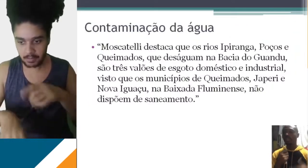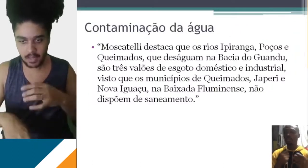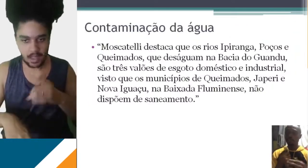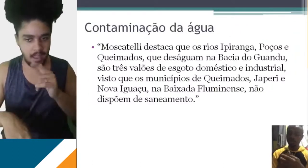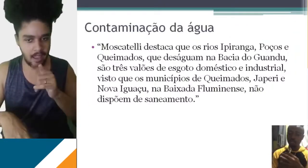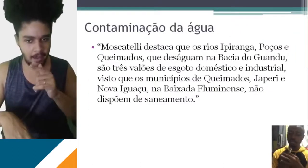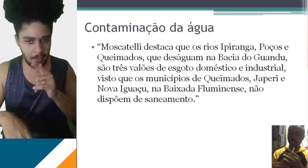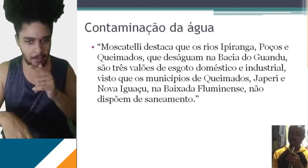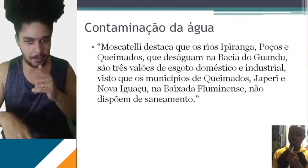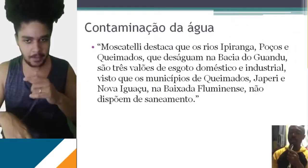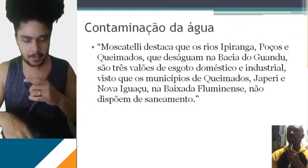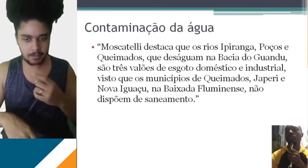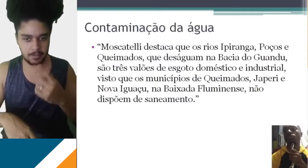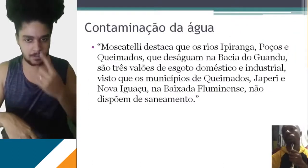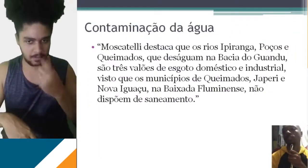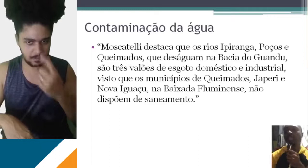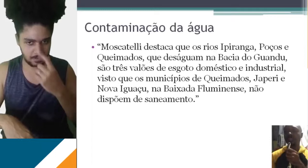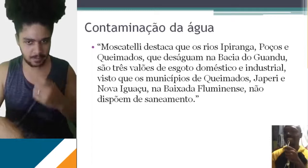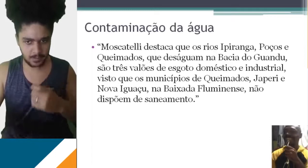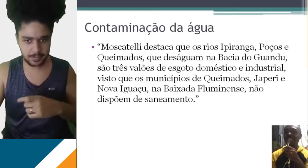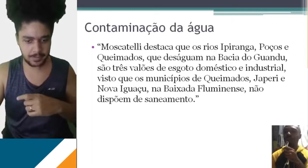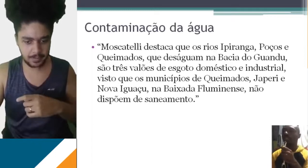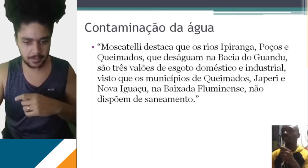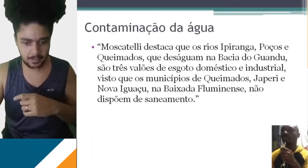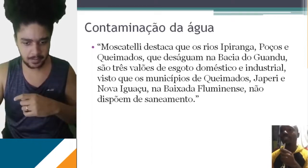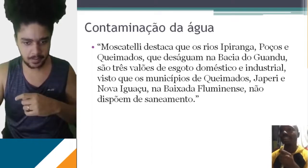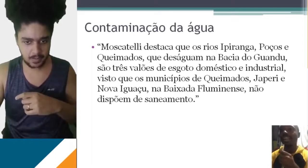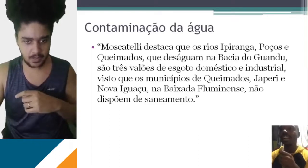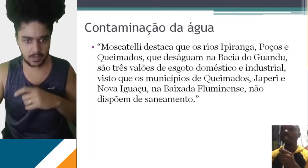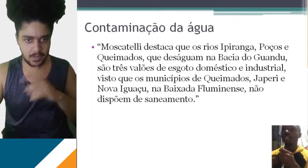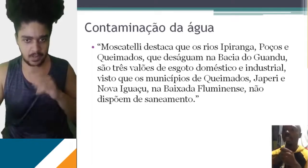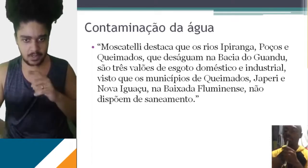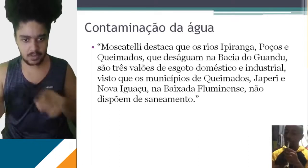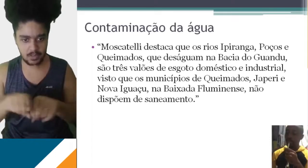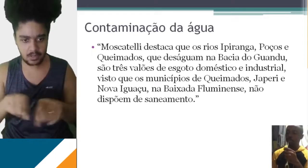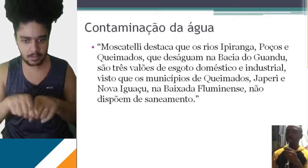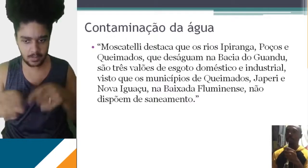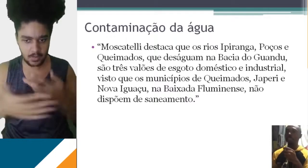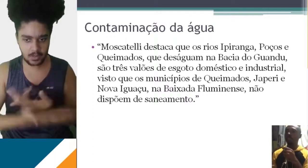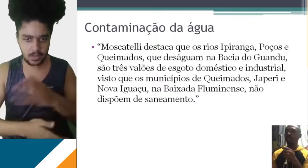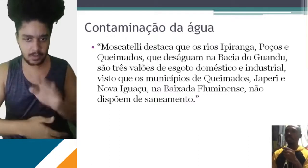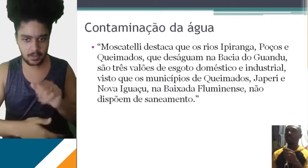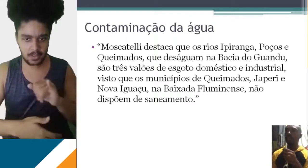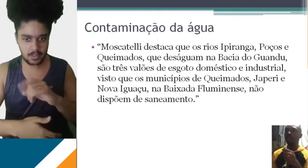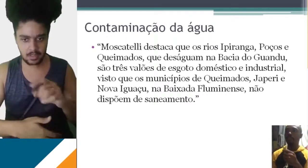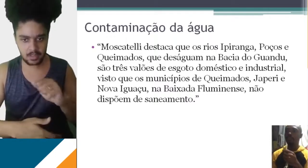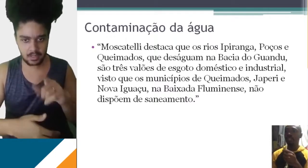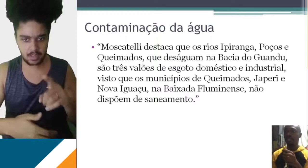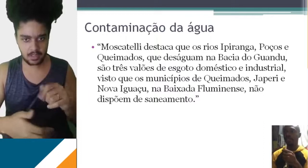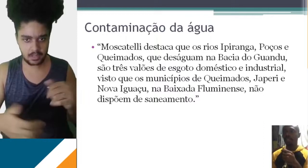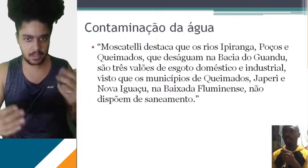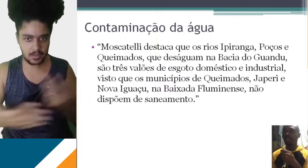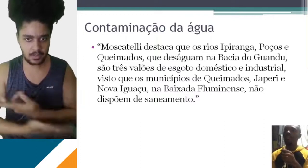água, que o Mário Moscafelli, para quem não conhece, é um ótimo ambientalista e excelente pesquisador, vai destacar. Isso aqui é mais para a região da Baixada, entre os rios, piranga,